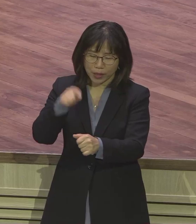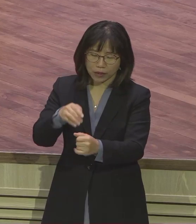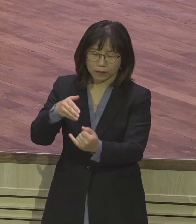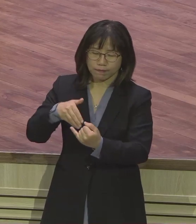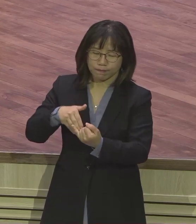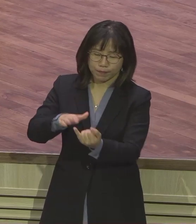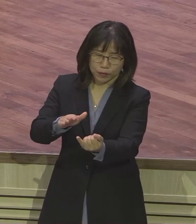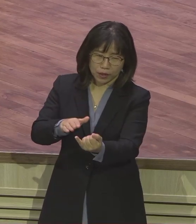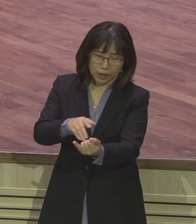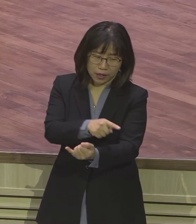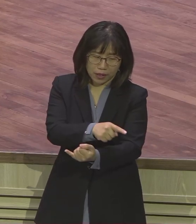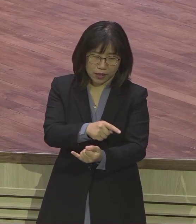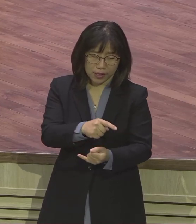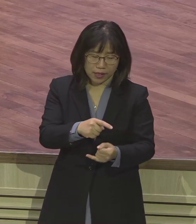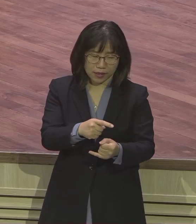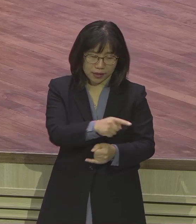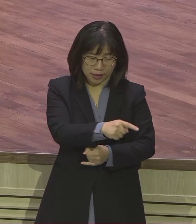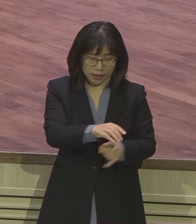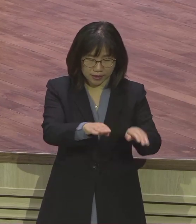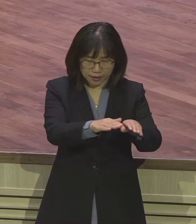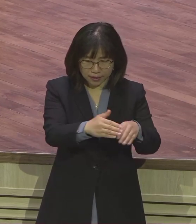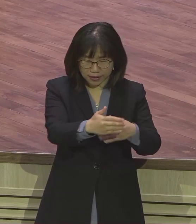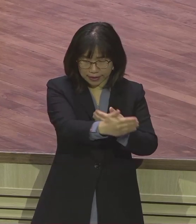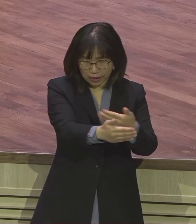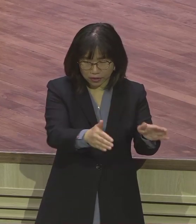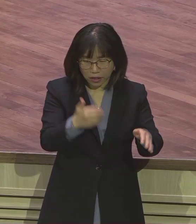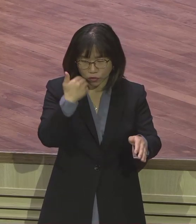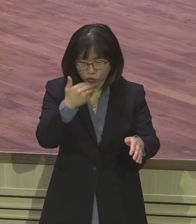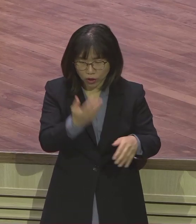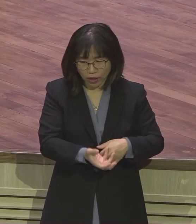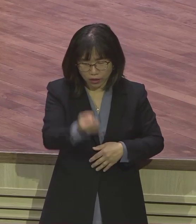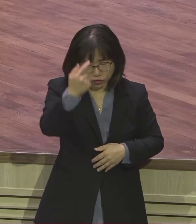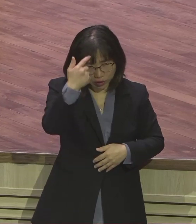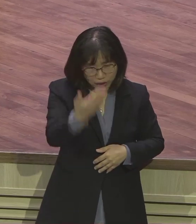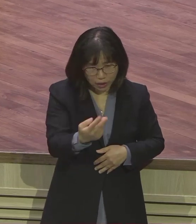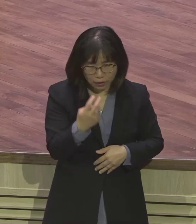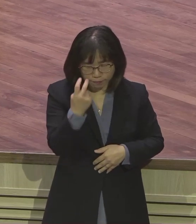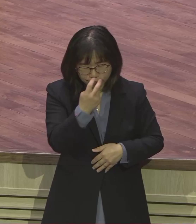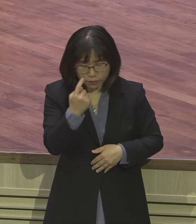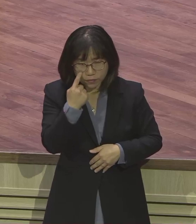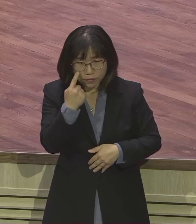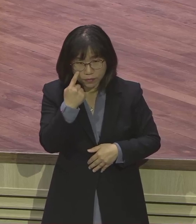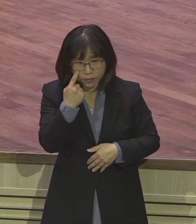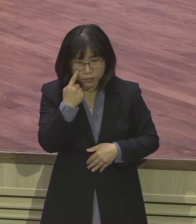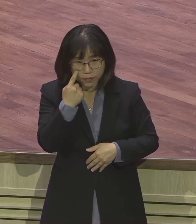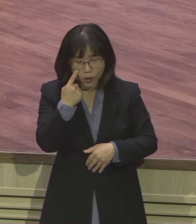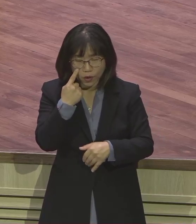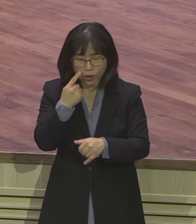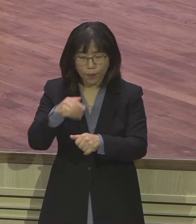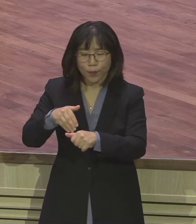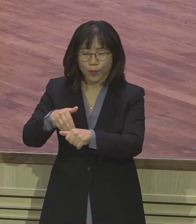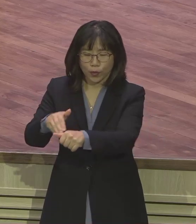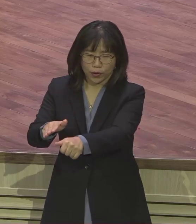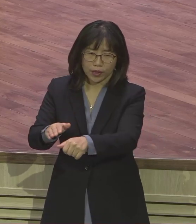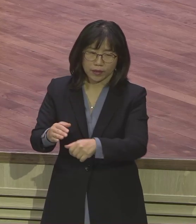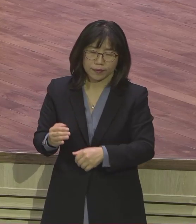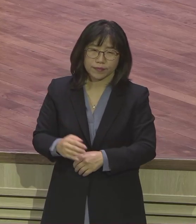갈대를 상자를 가져간 잘 네가 보고 있다가 만약에 저 공주가